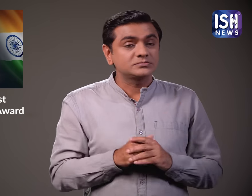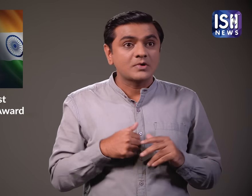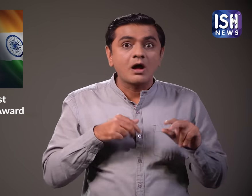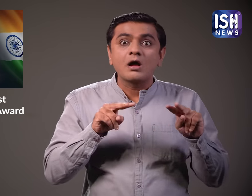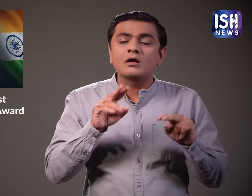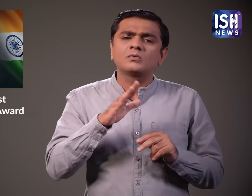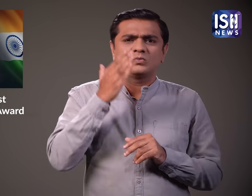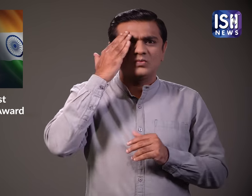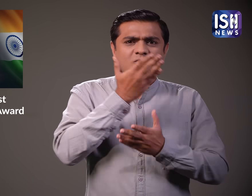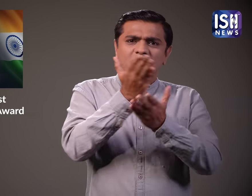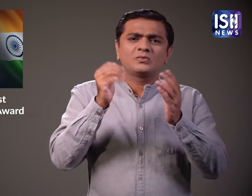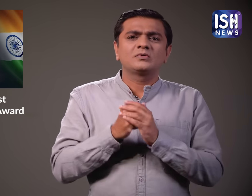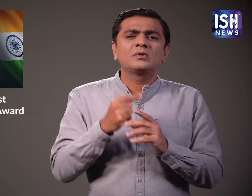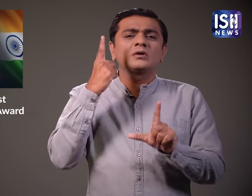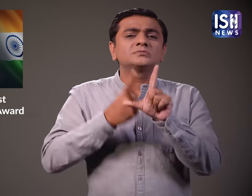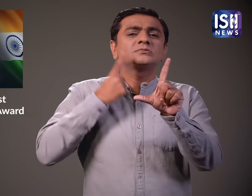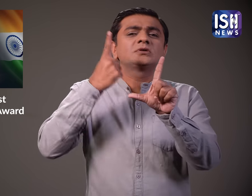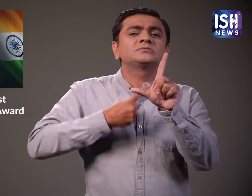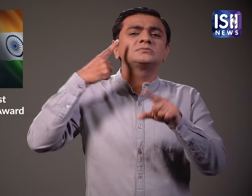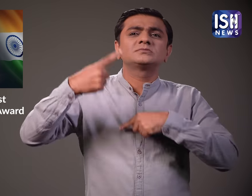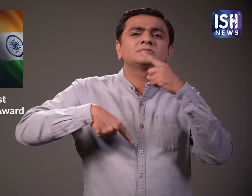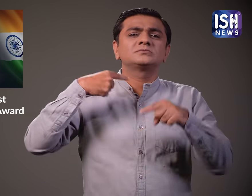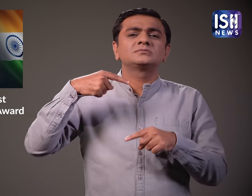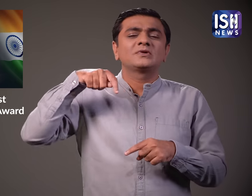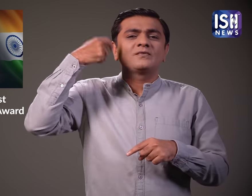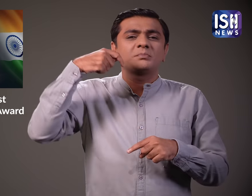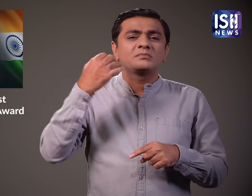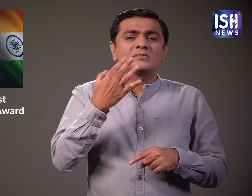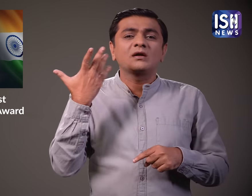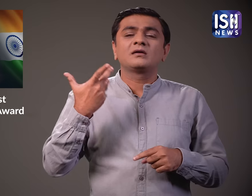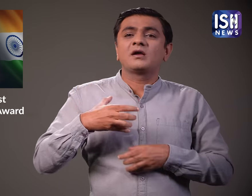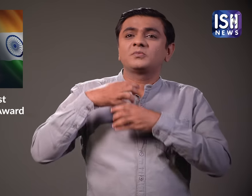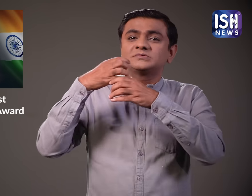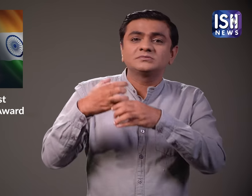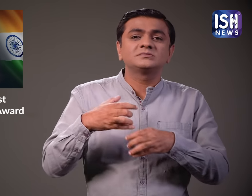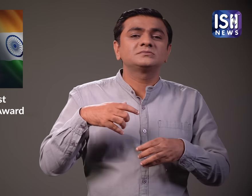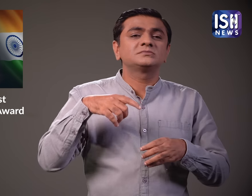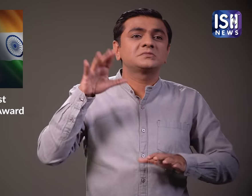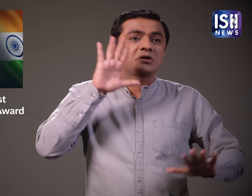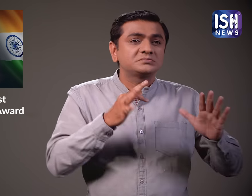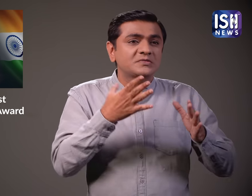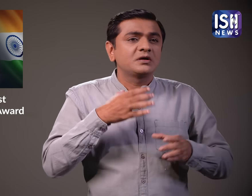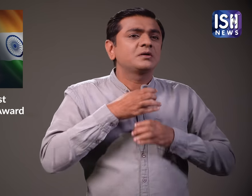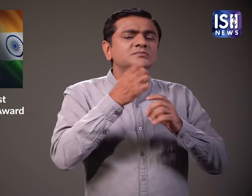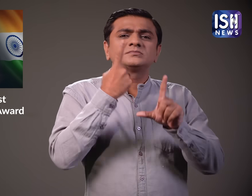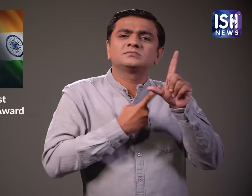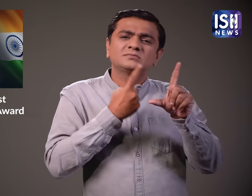आप जानते हैं कि हर साल सर्वश्ट्रेस फिल्म, अभिनेता, आदी के लिए पुरसकार दिये जाते हैं